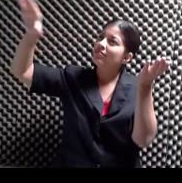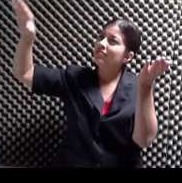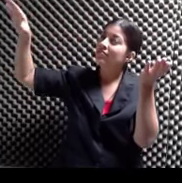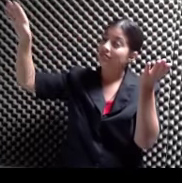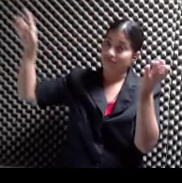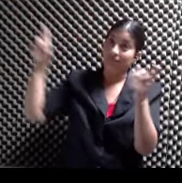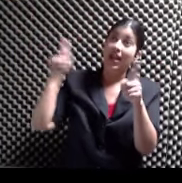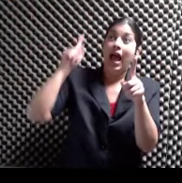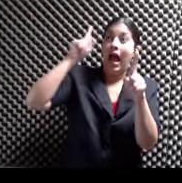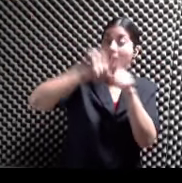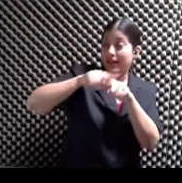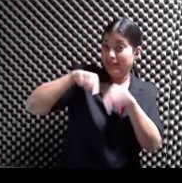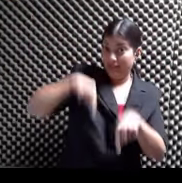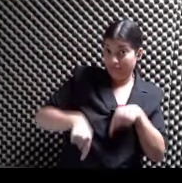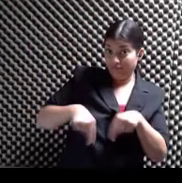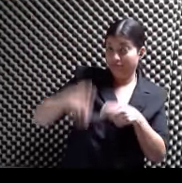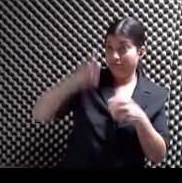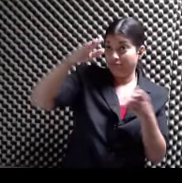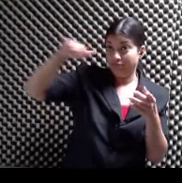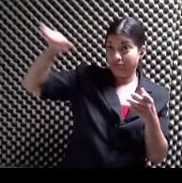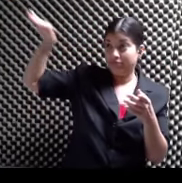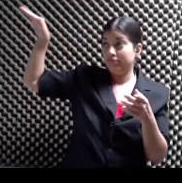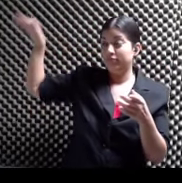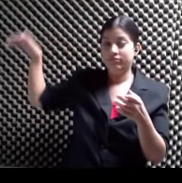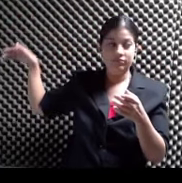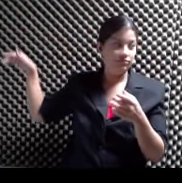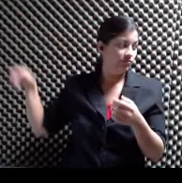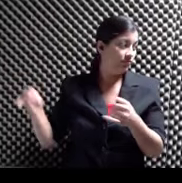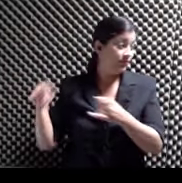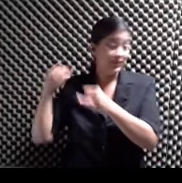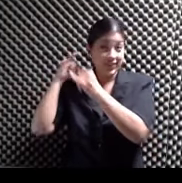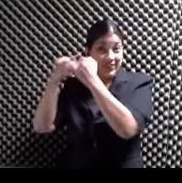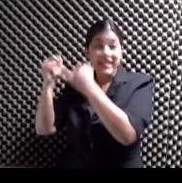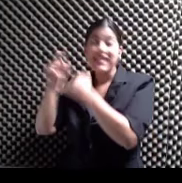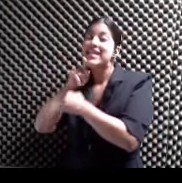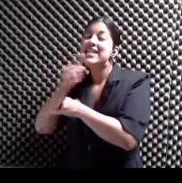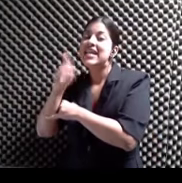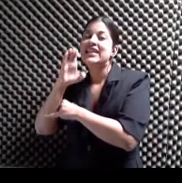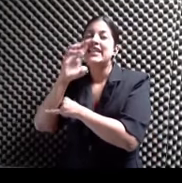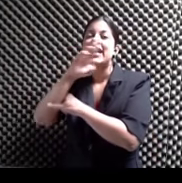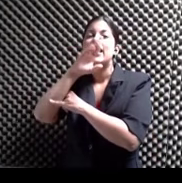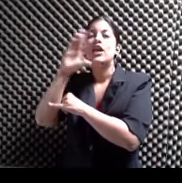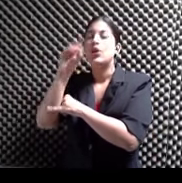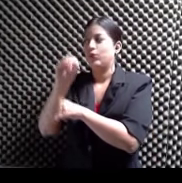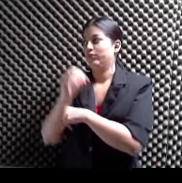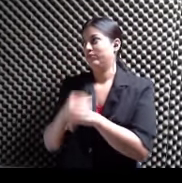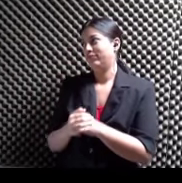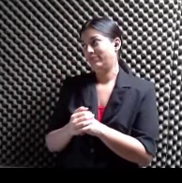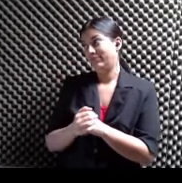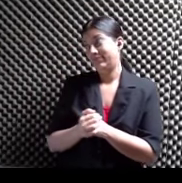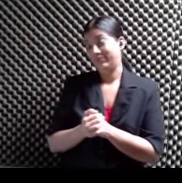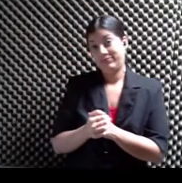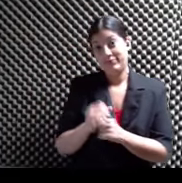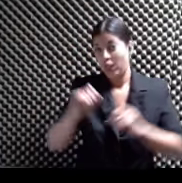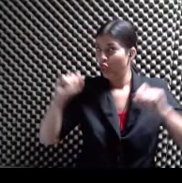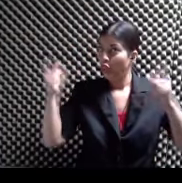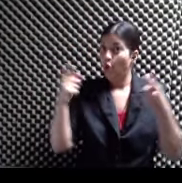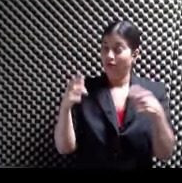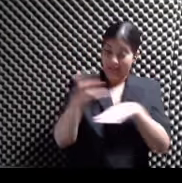las piernas Que si mal no estoy Creo que terminan En donde está el cerro Guilarte Famoso cerro Guilarte Y todo eso se ve Desde la misma plaza